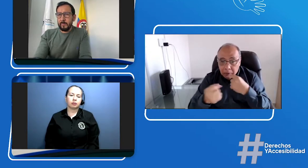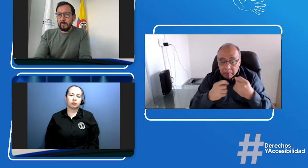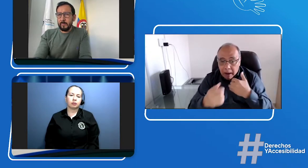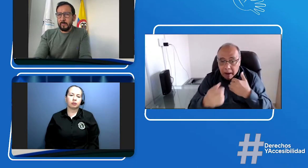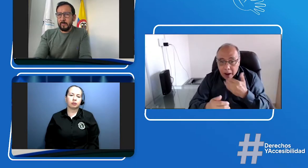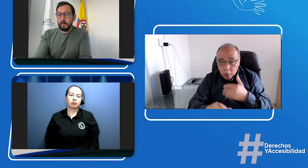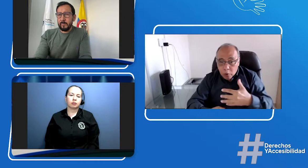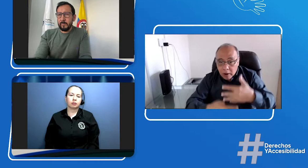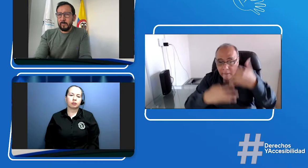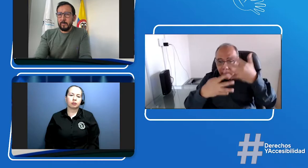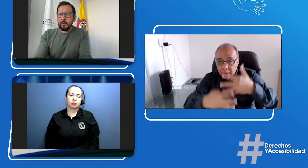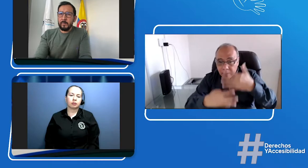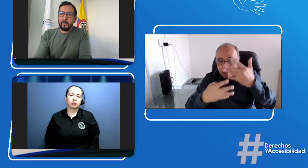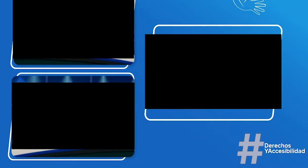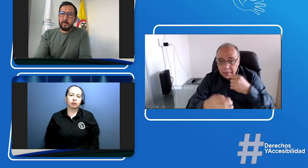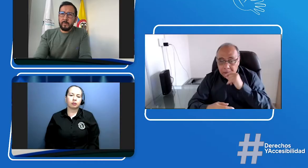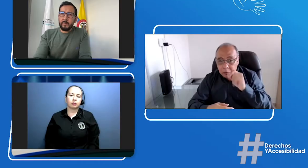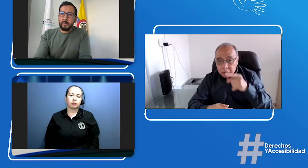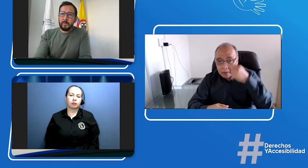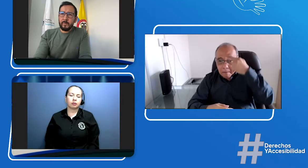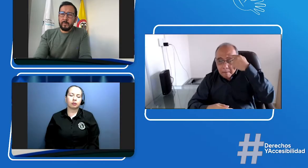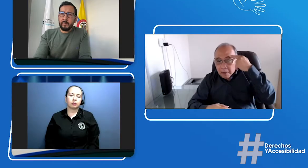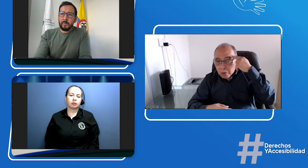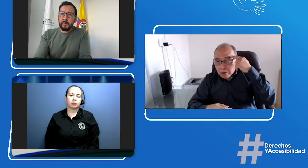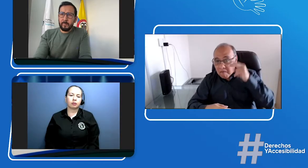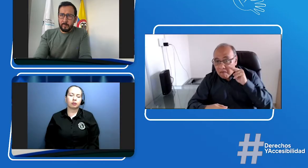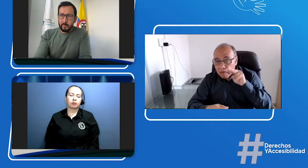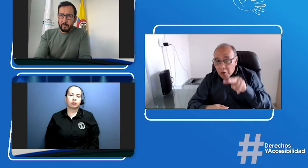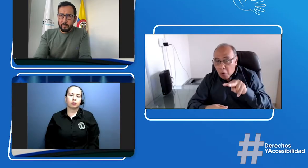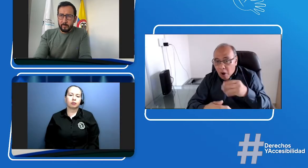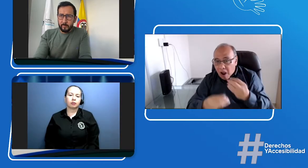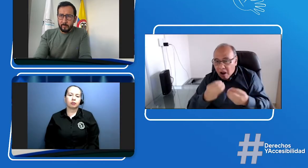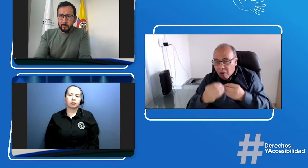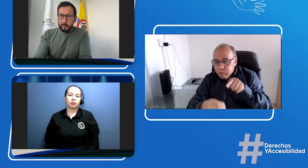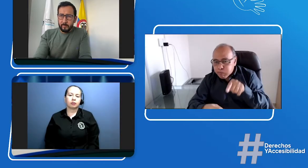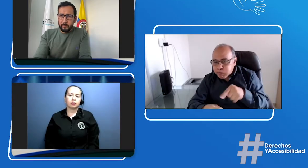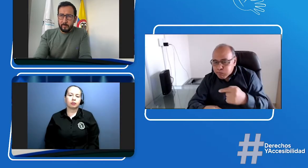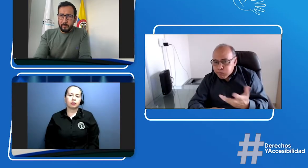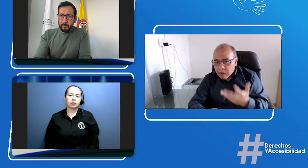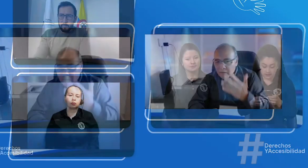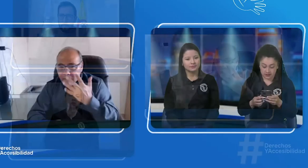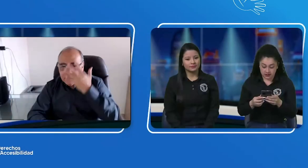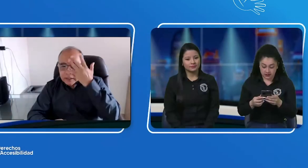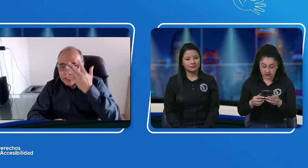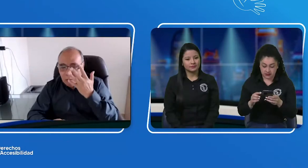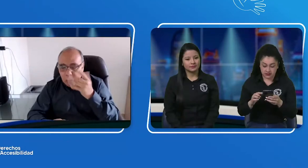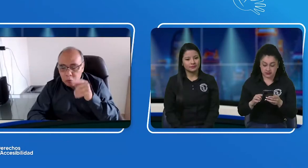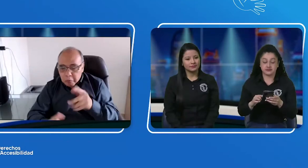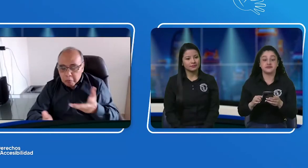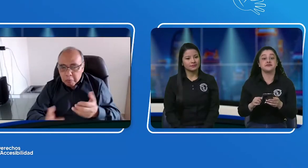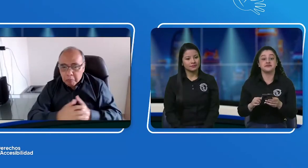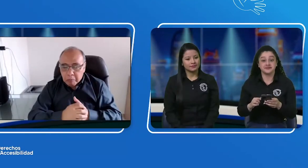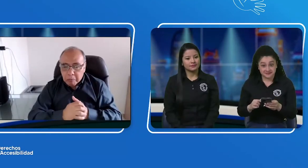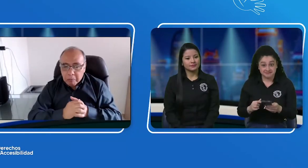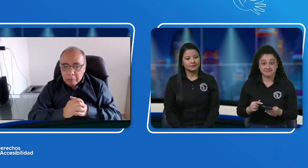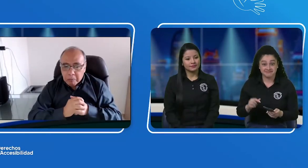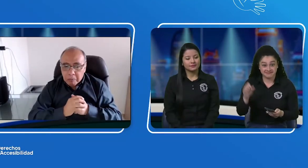cuéntanos si tenemos comentarios en nuestro Facebook Live a este respecto de lo que hemos estado hablando de la licencia.